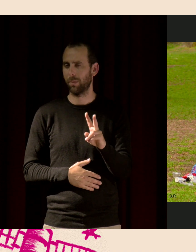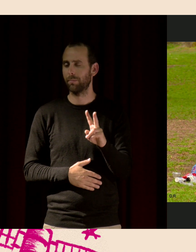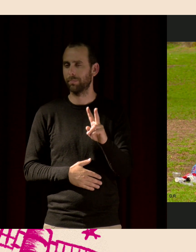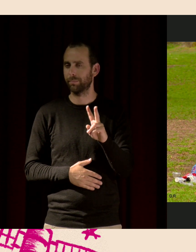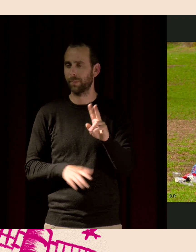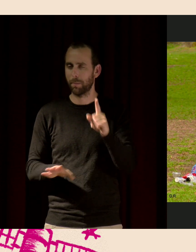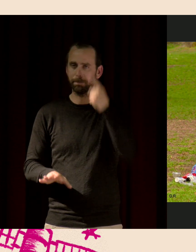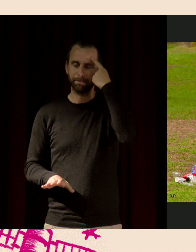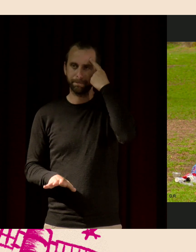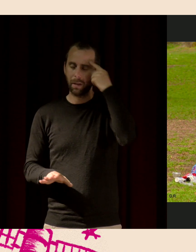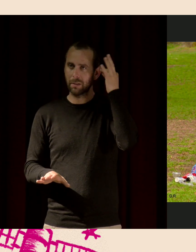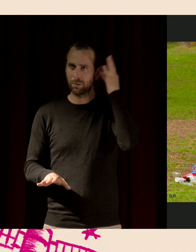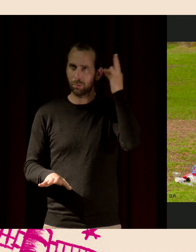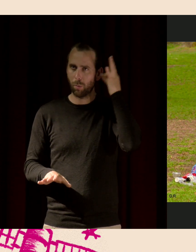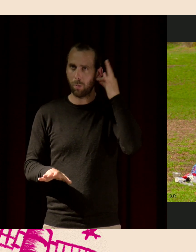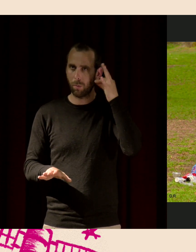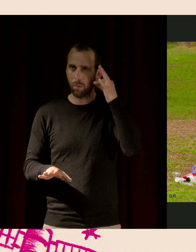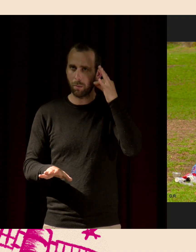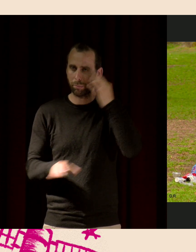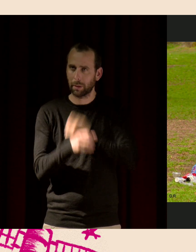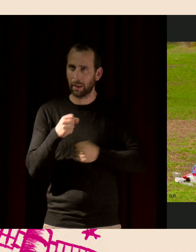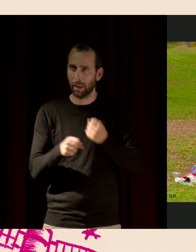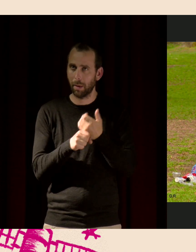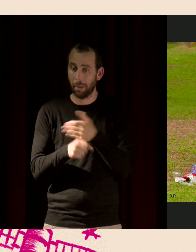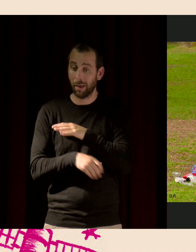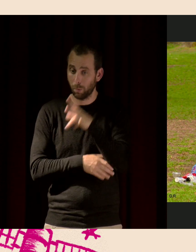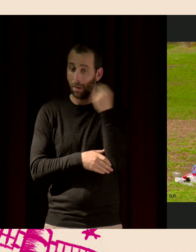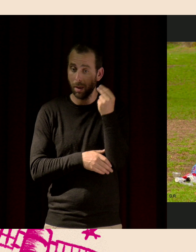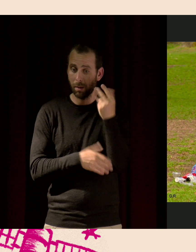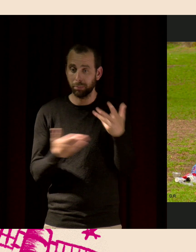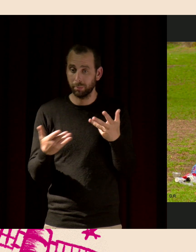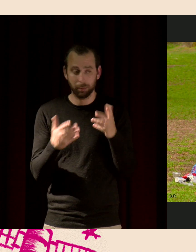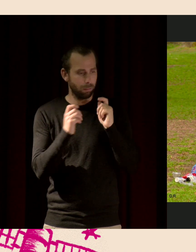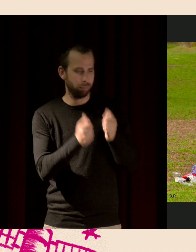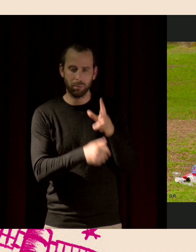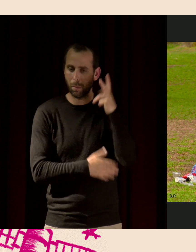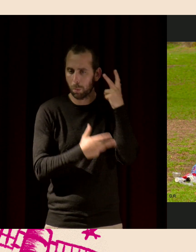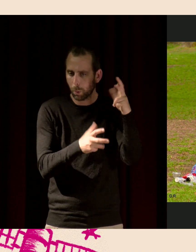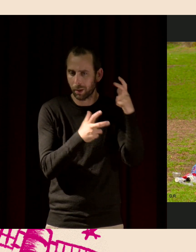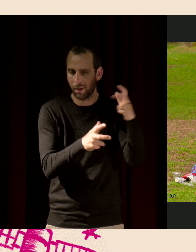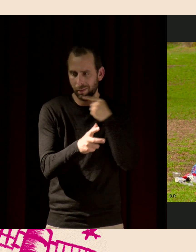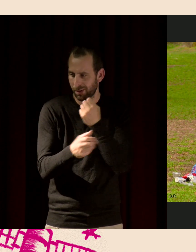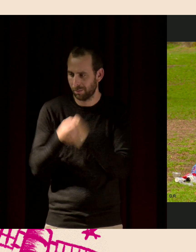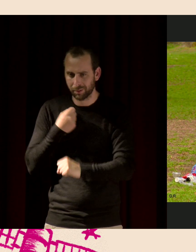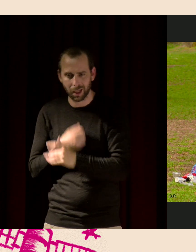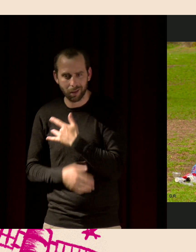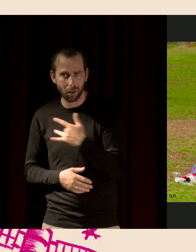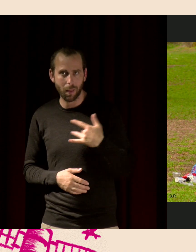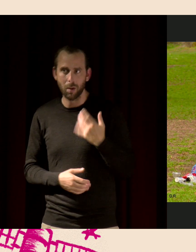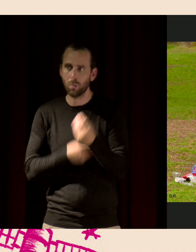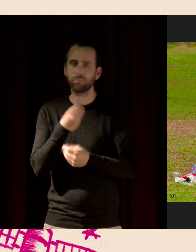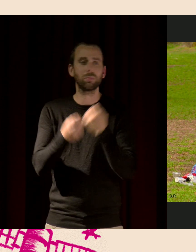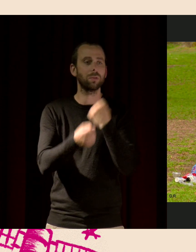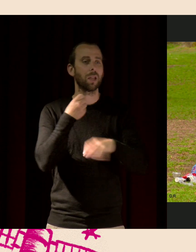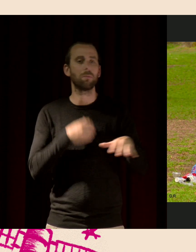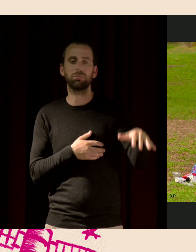fait, ce sont des bruits.'est-à-dire que ce sont des sons qui vont impacter notre santé, qui vont impacter la santé des autres êtres vivants